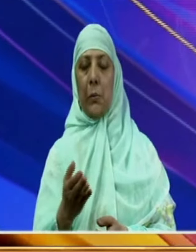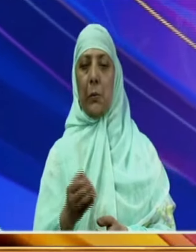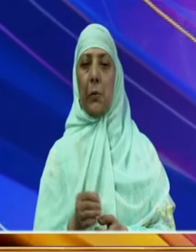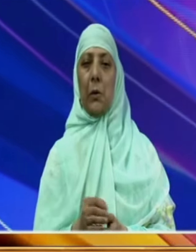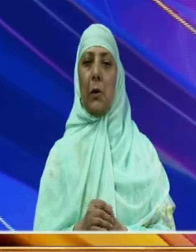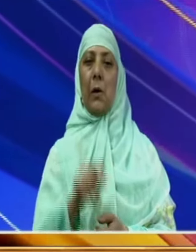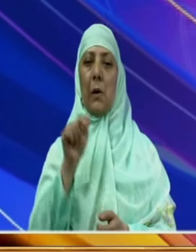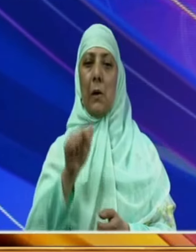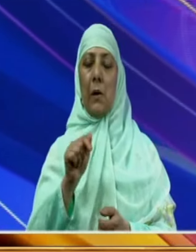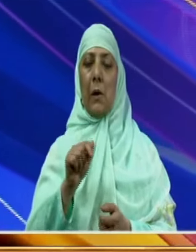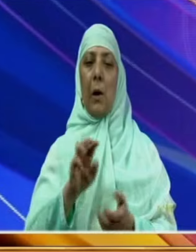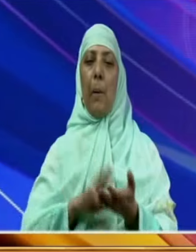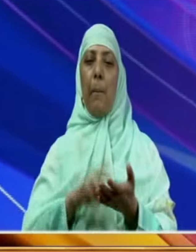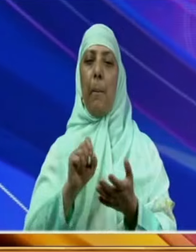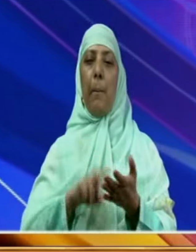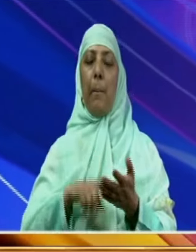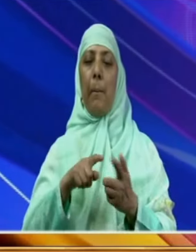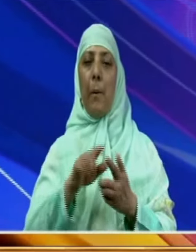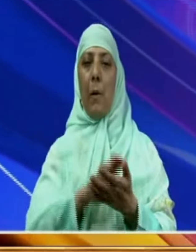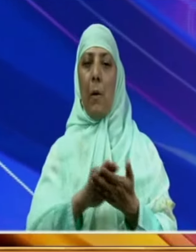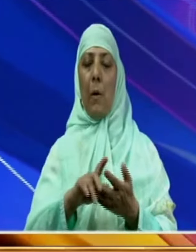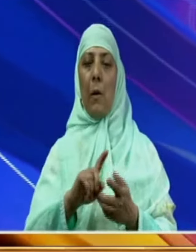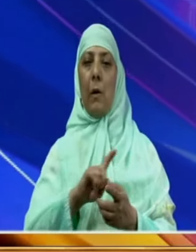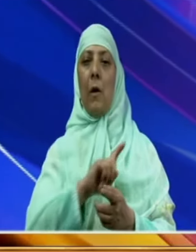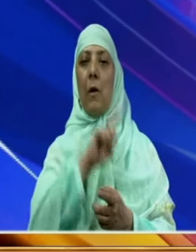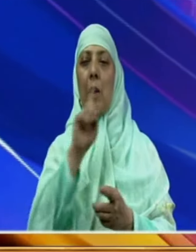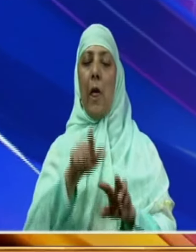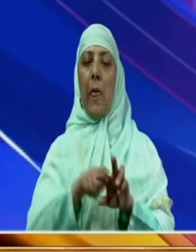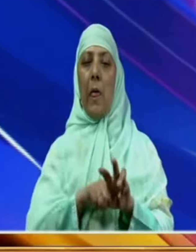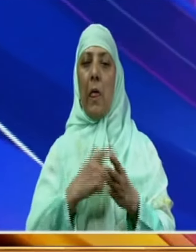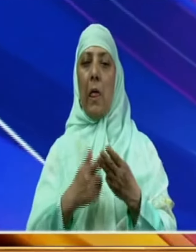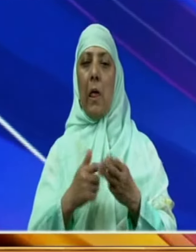یہ مہینہ نئے حجری سال کا پہلا مہینہ ہے